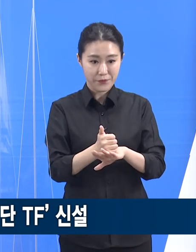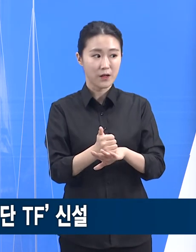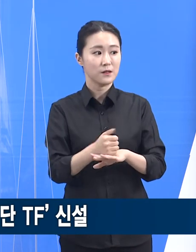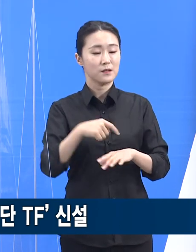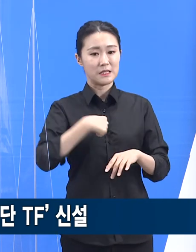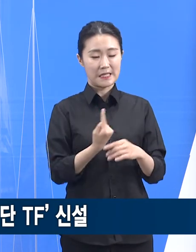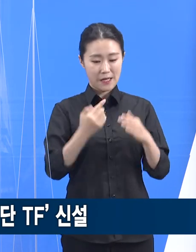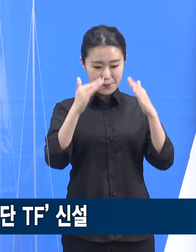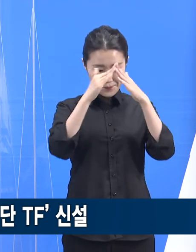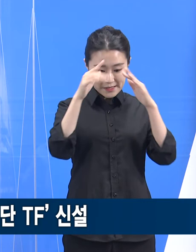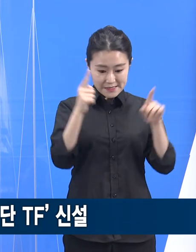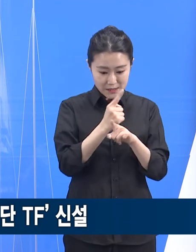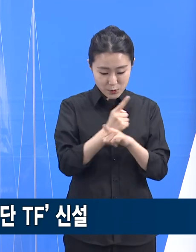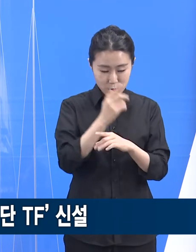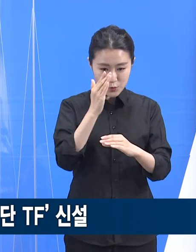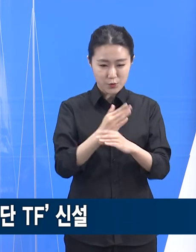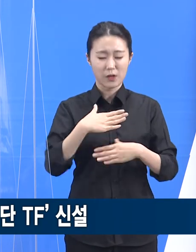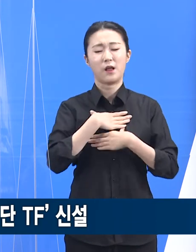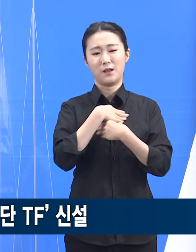적극적으로 지원하겠습니다.